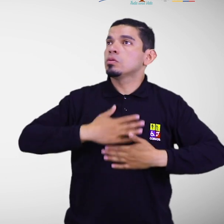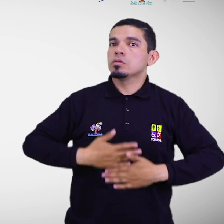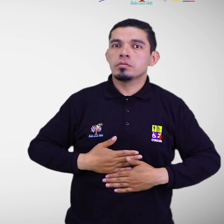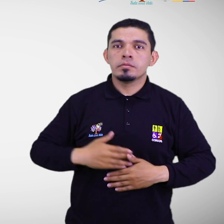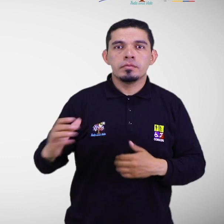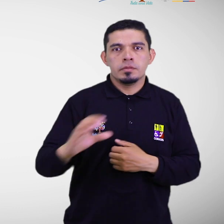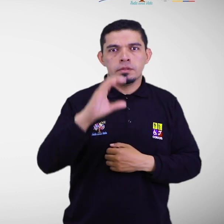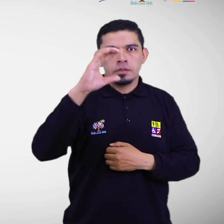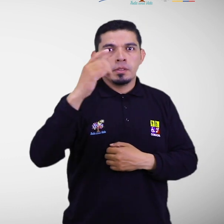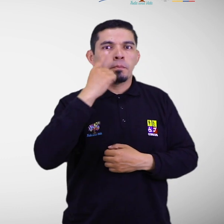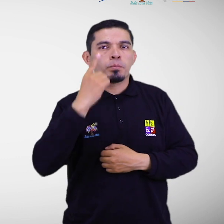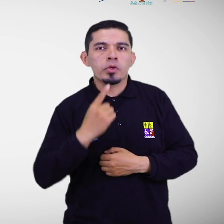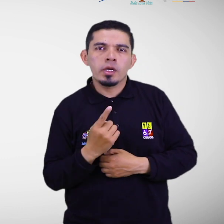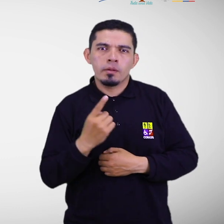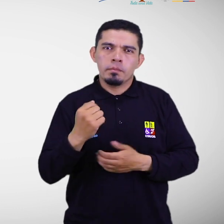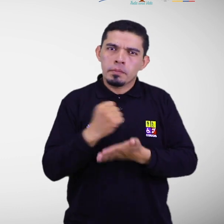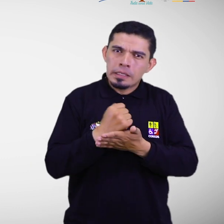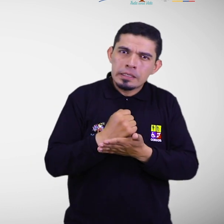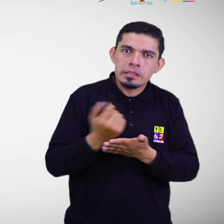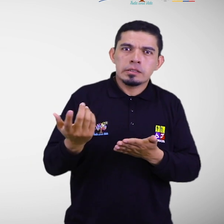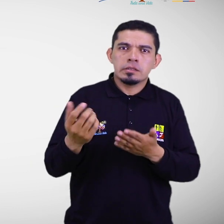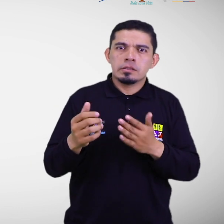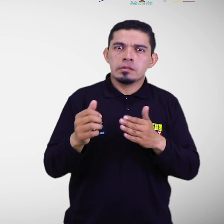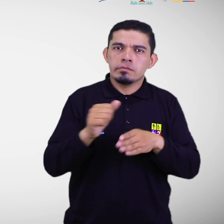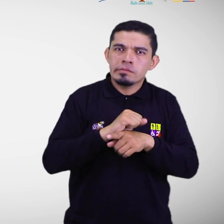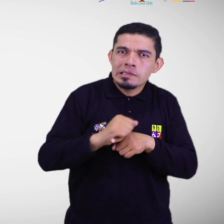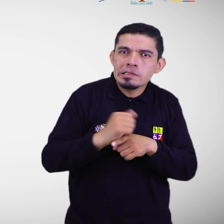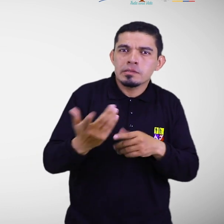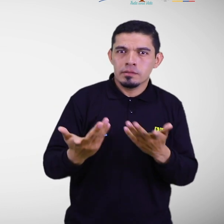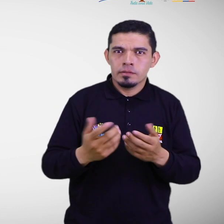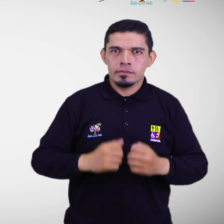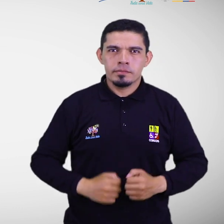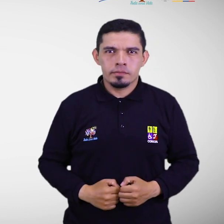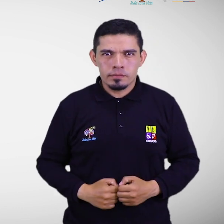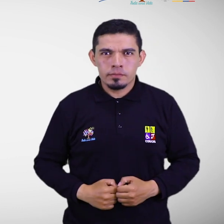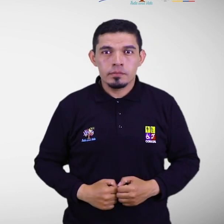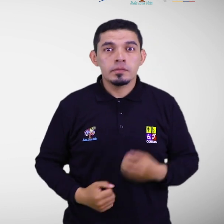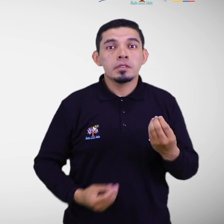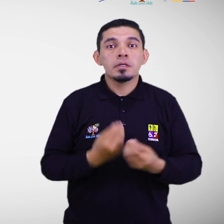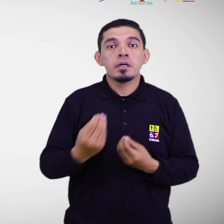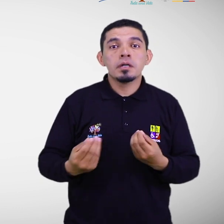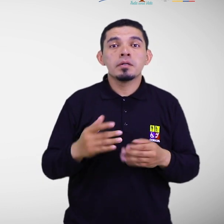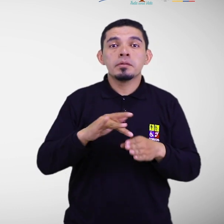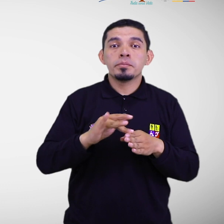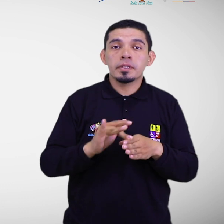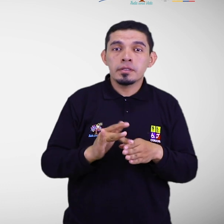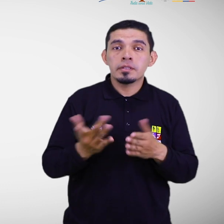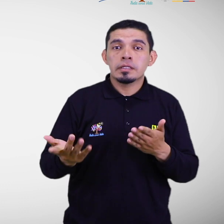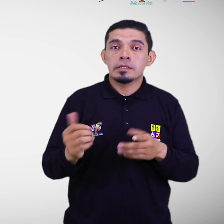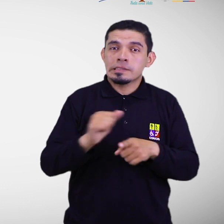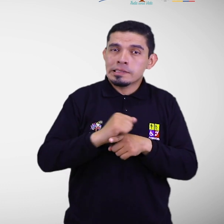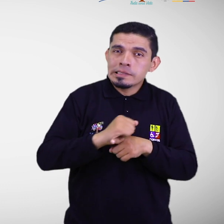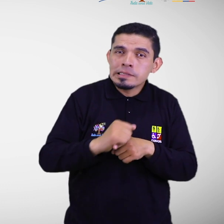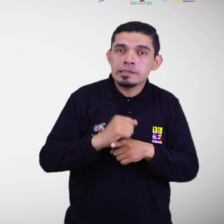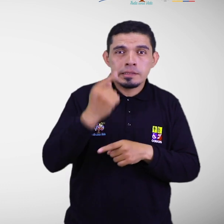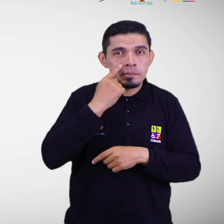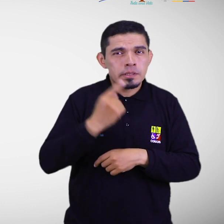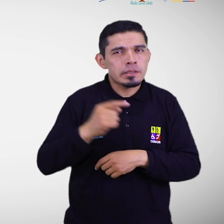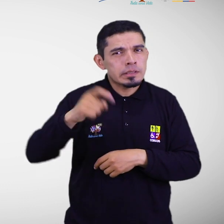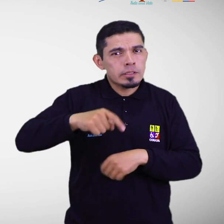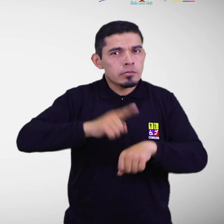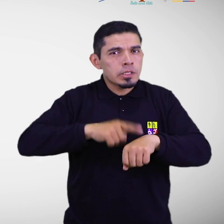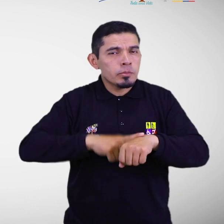simulacros. Para la gestión de riesgos, se implementarán simulaciones y simulacros. Simulación.